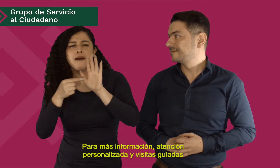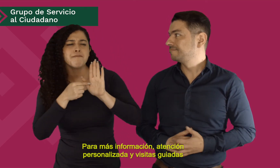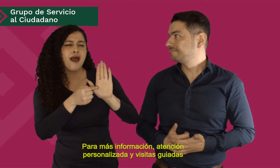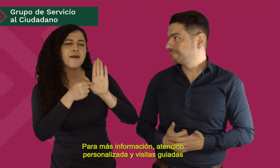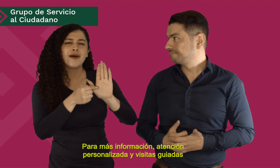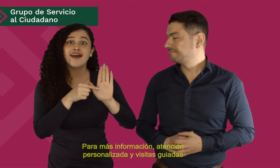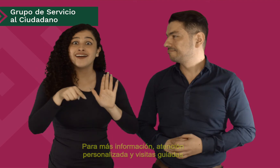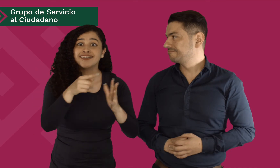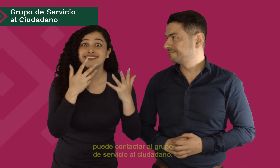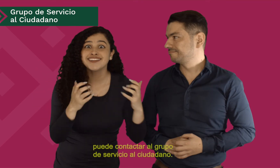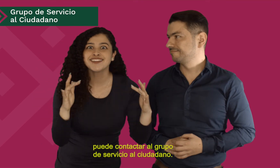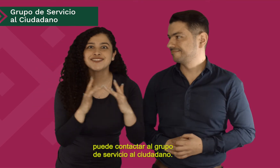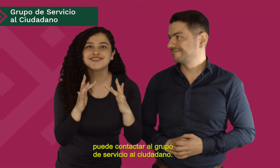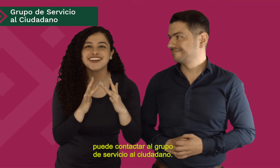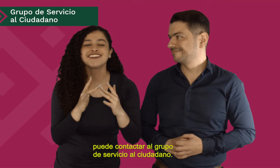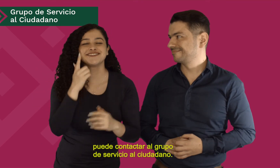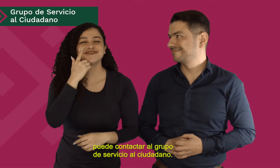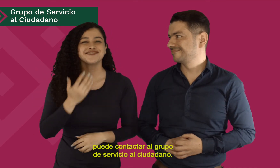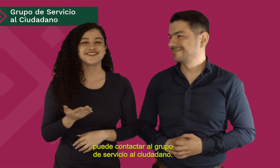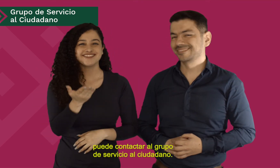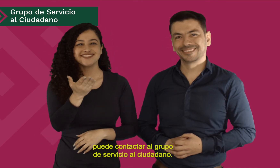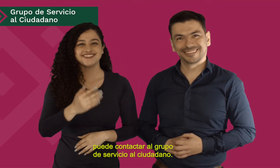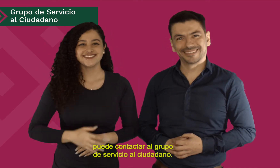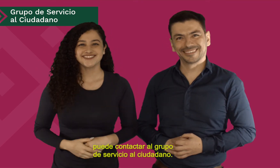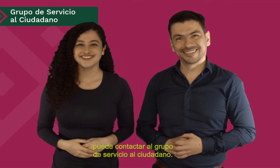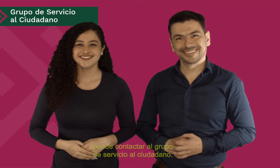Puede contactar al Grupo de Servicio al Ciudadano.